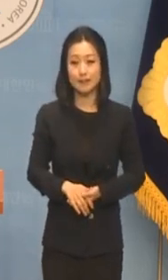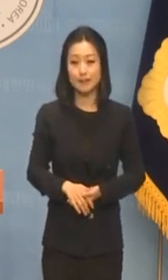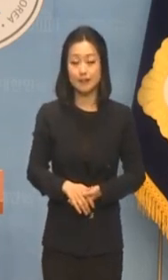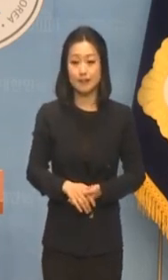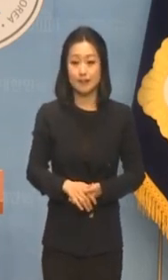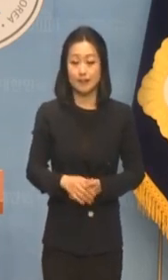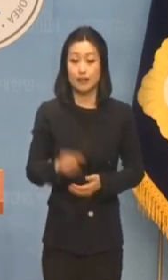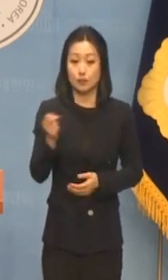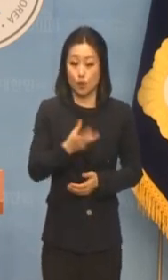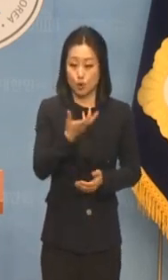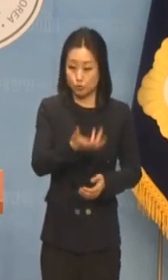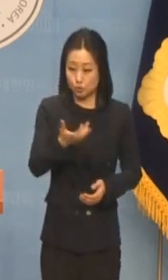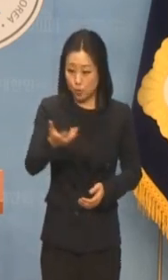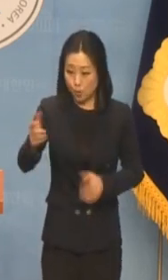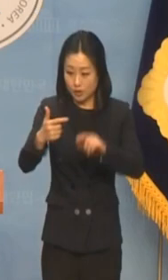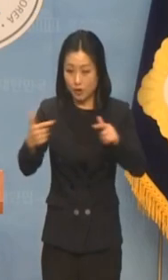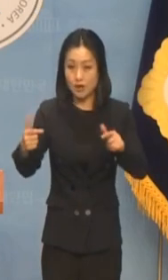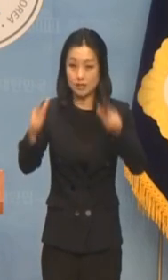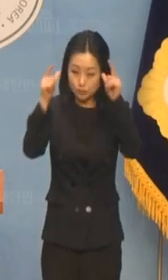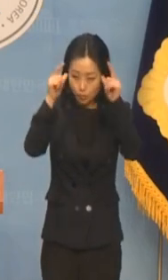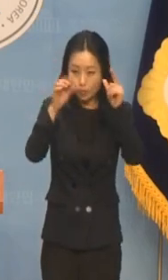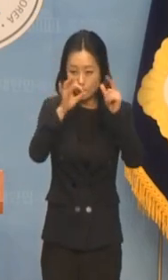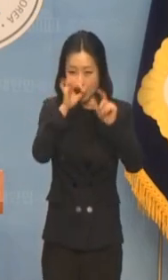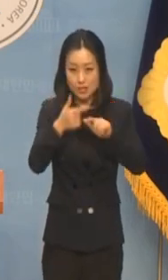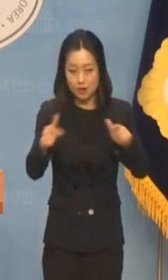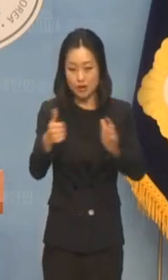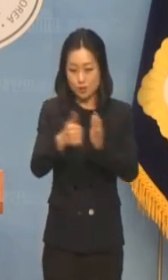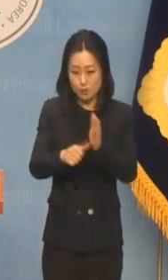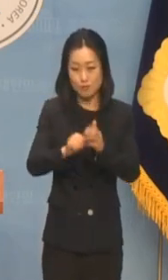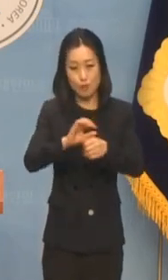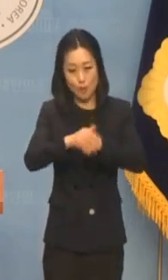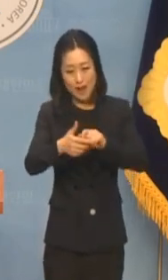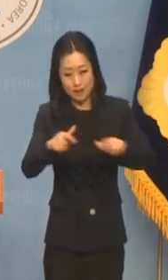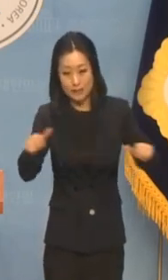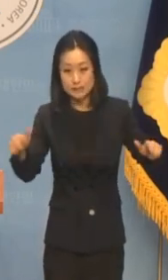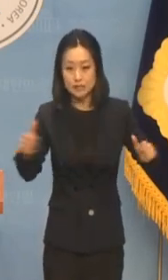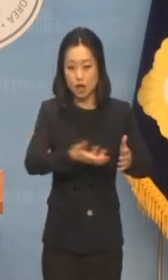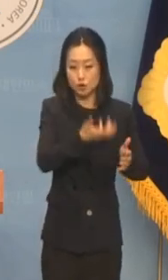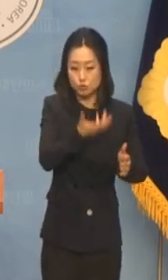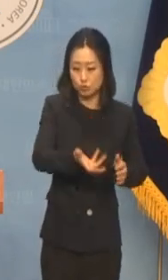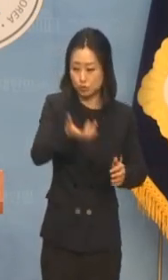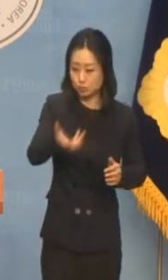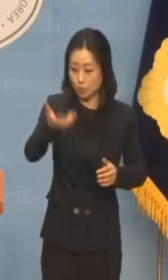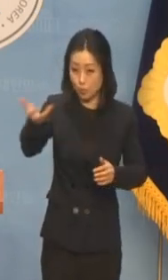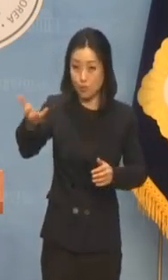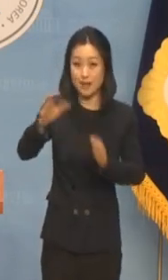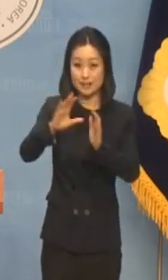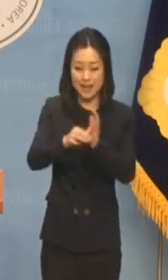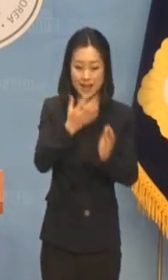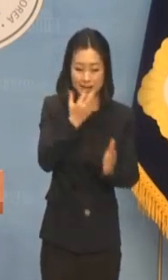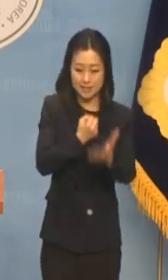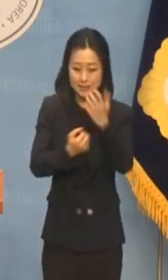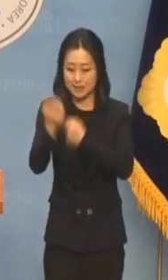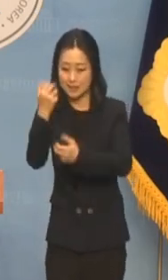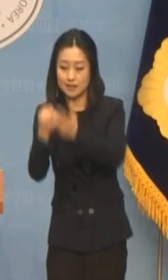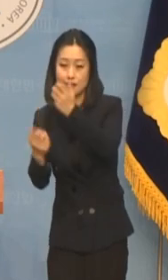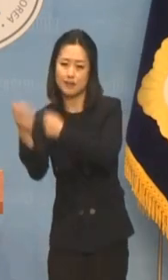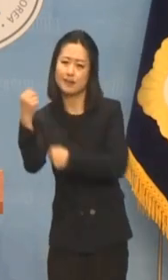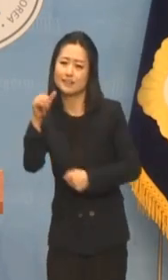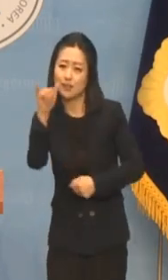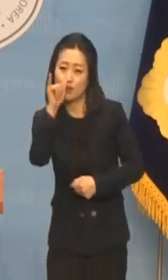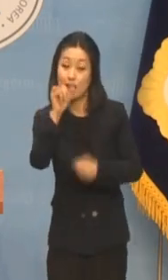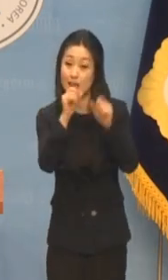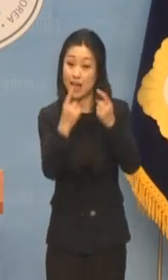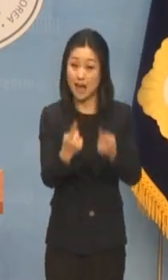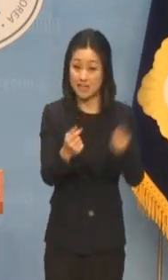시장에서 유통되고 있는 농축산물은 이미 유통 단계에서 도매상들이 확보한 것입니다. 할인